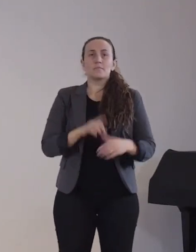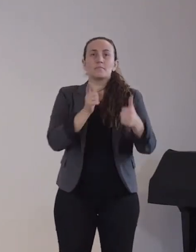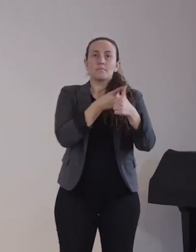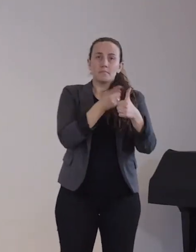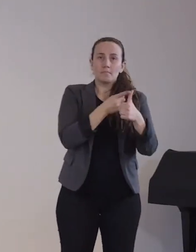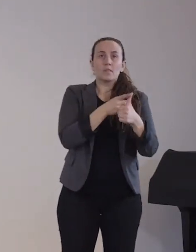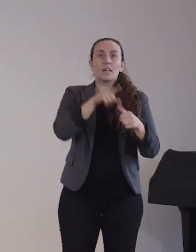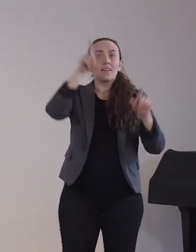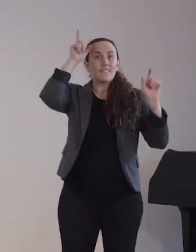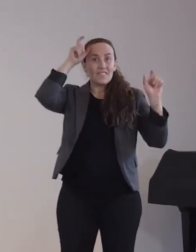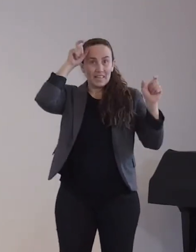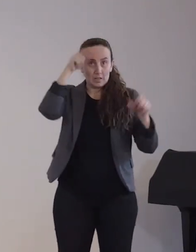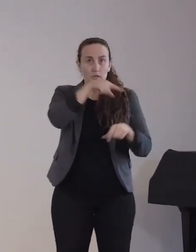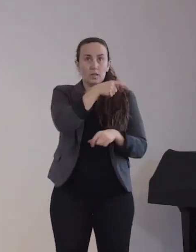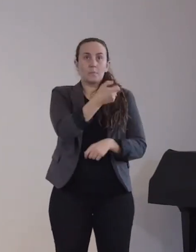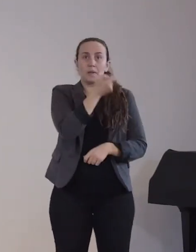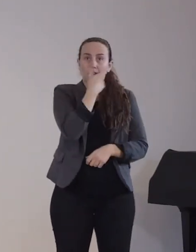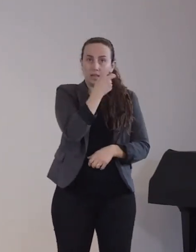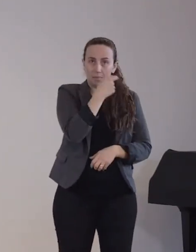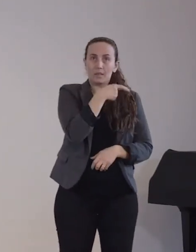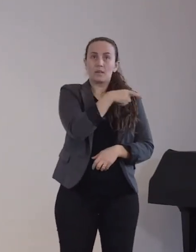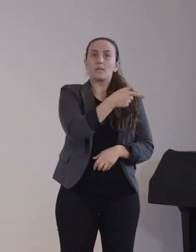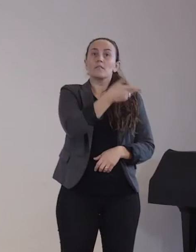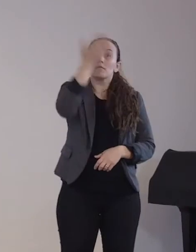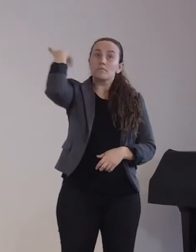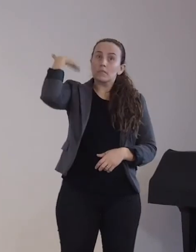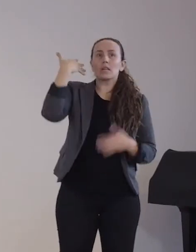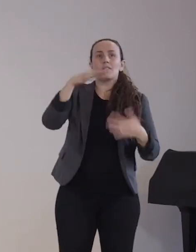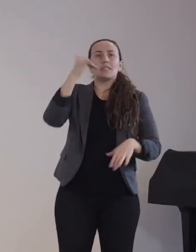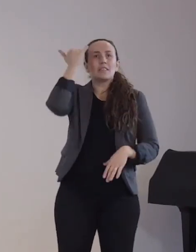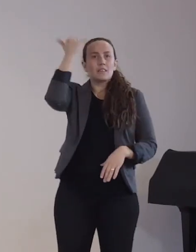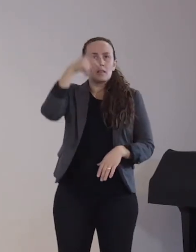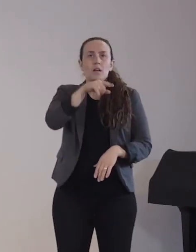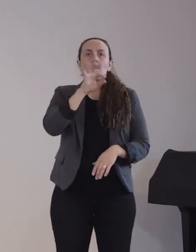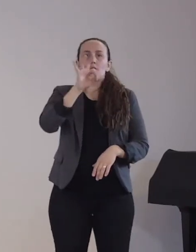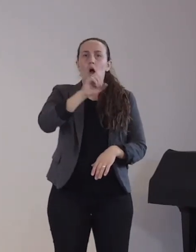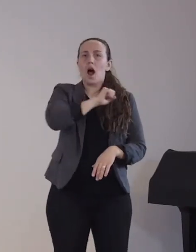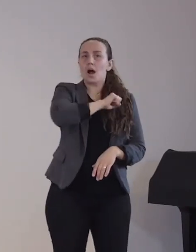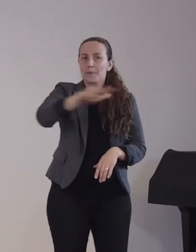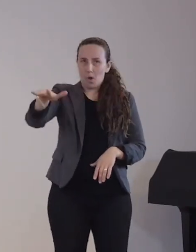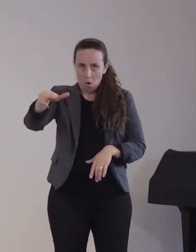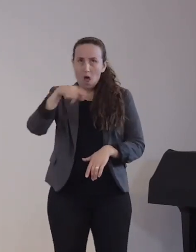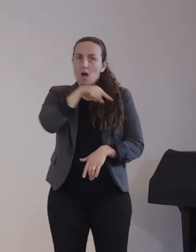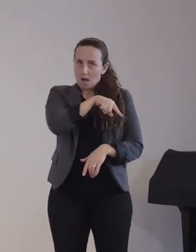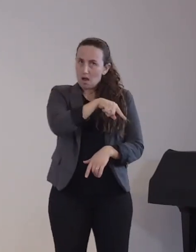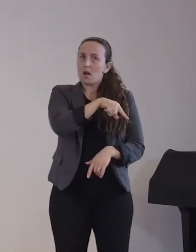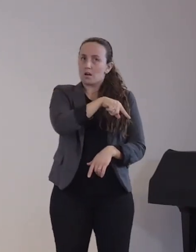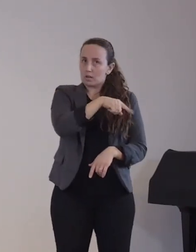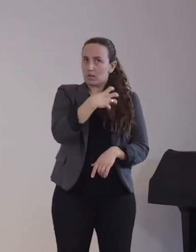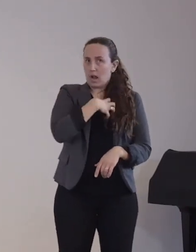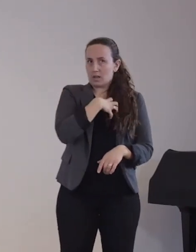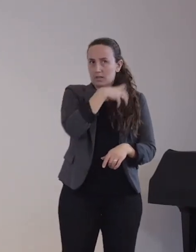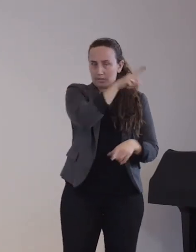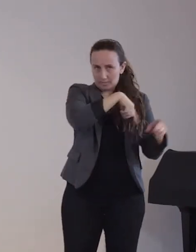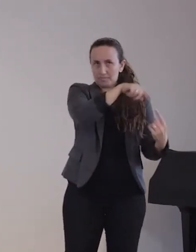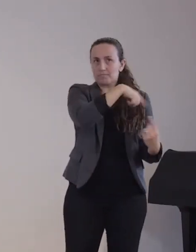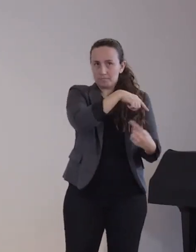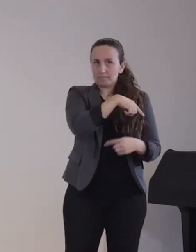was ursprünglich für die Therapie der Ebola-Erkrankung zugelassen worden ist, was einen schweren Verlauf abmildern kann